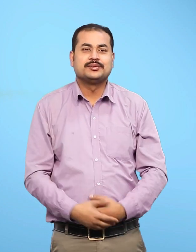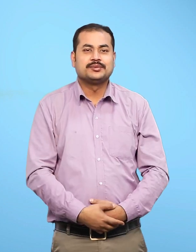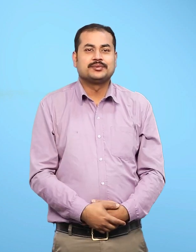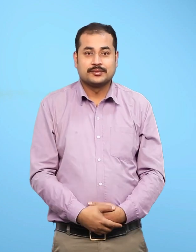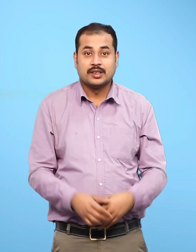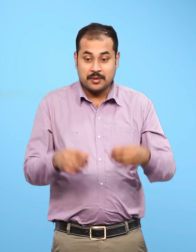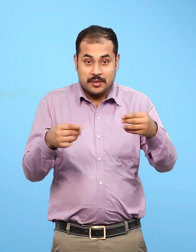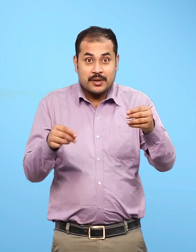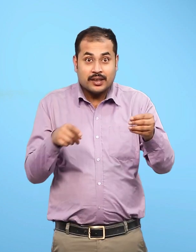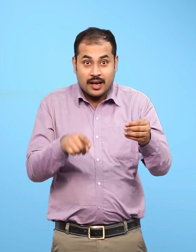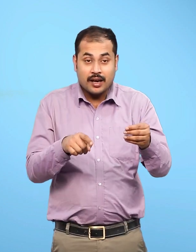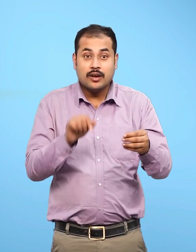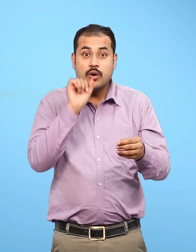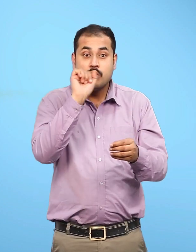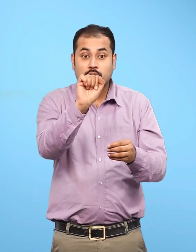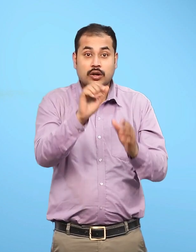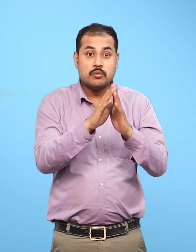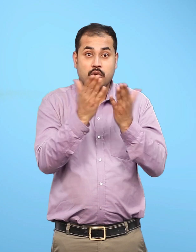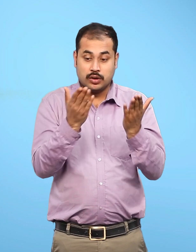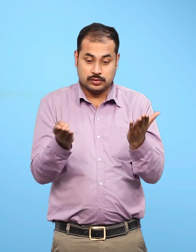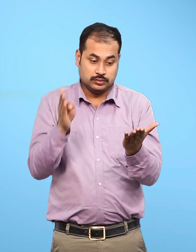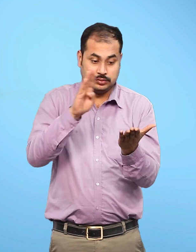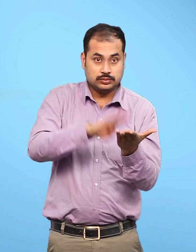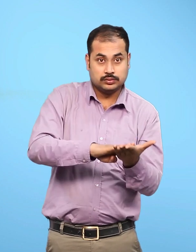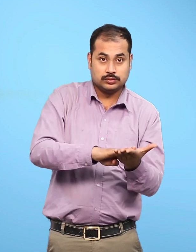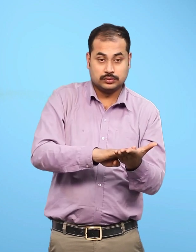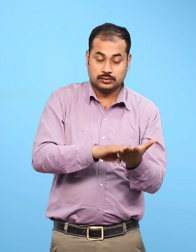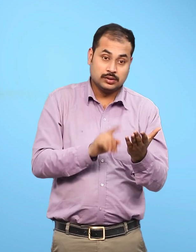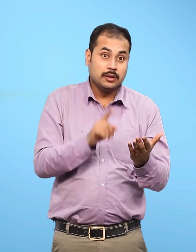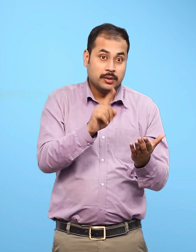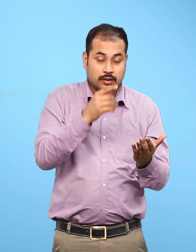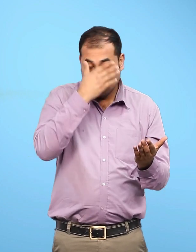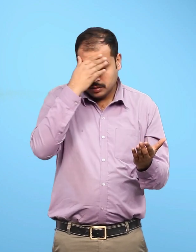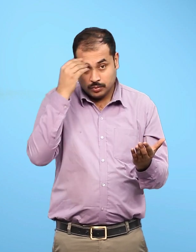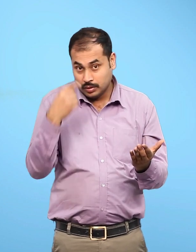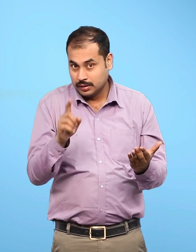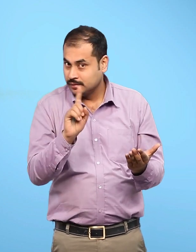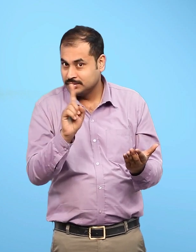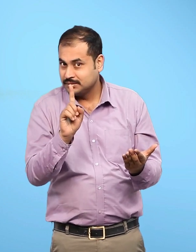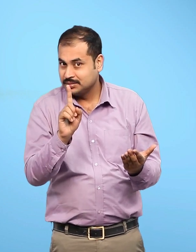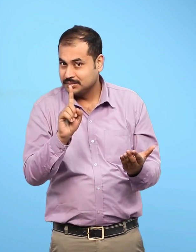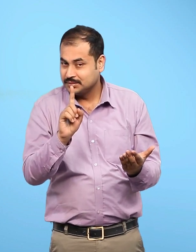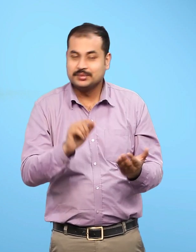इन कागजों को अपनी कौपी में चिपकाना मत भूलना